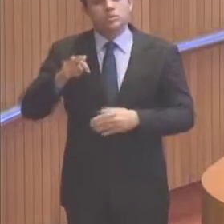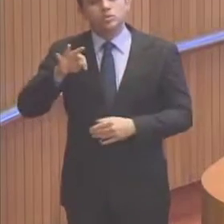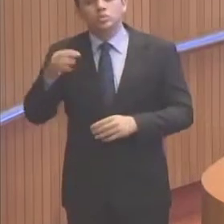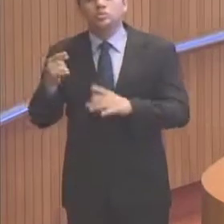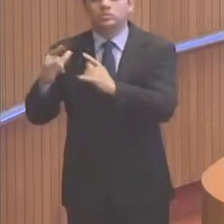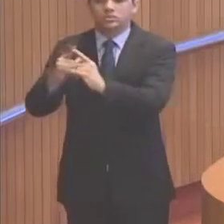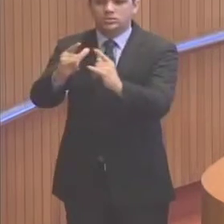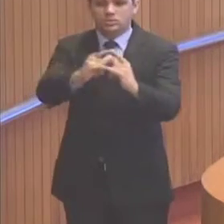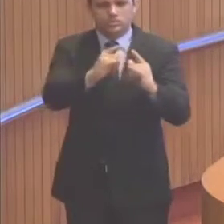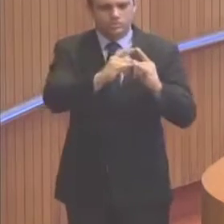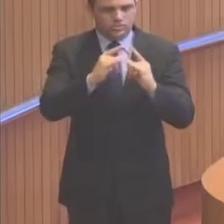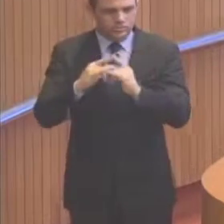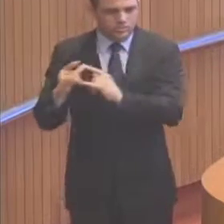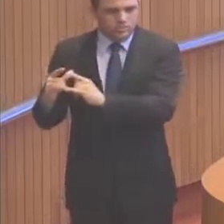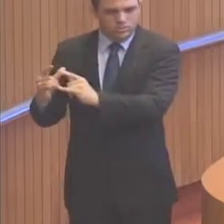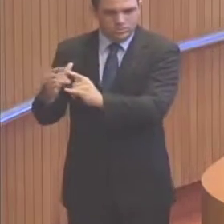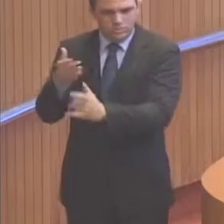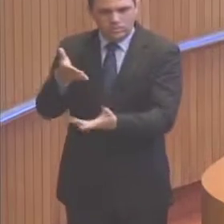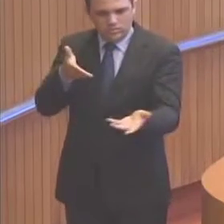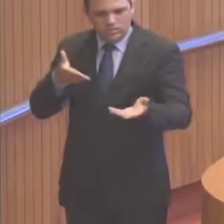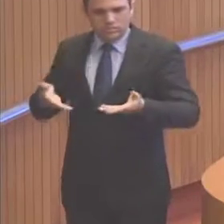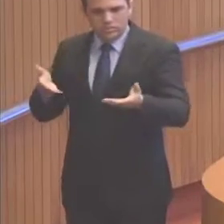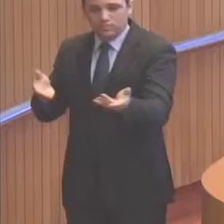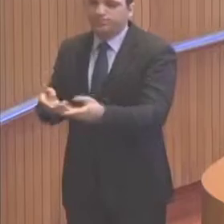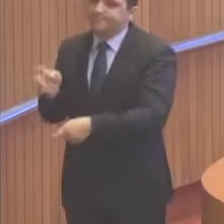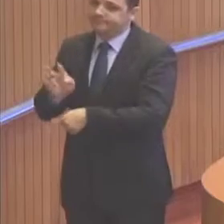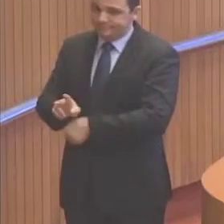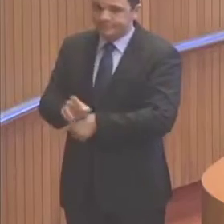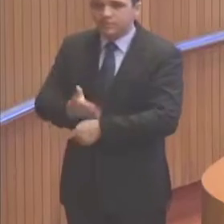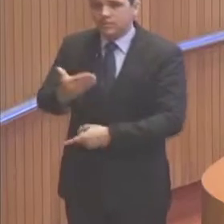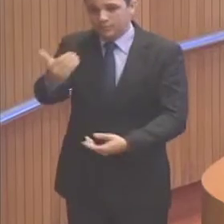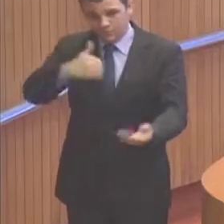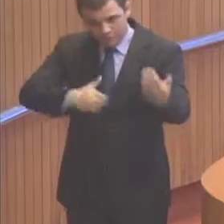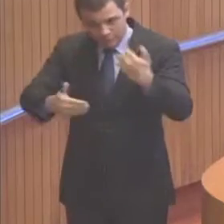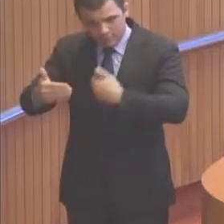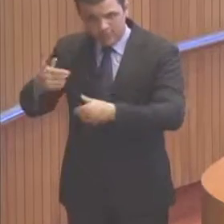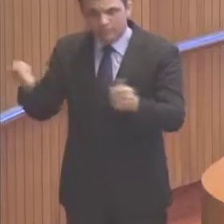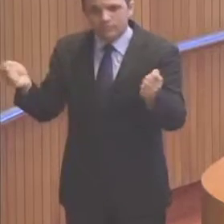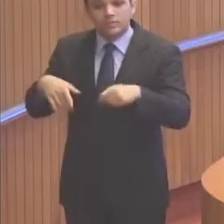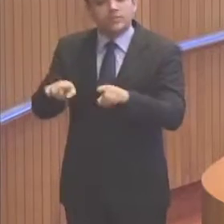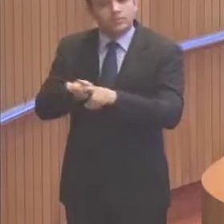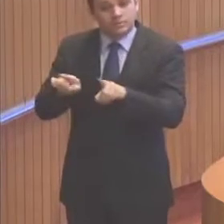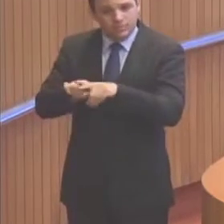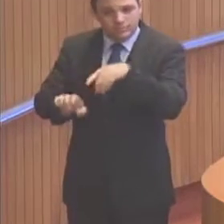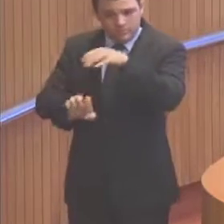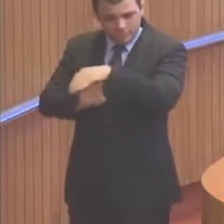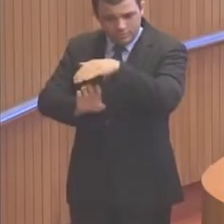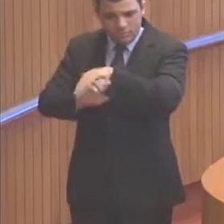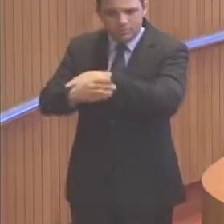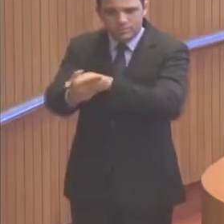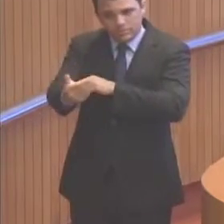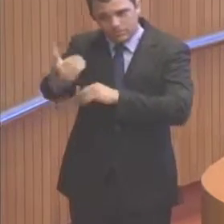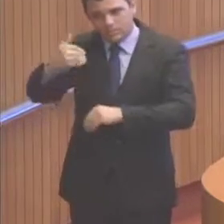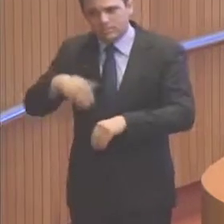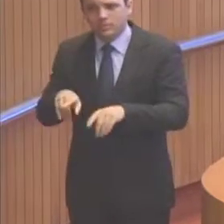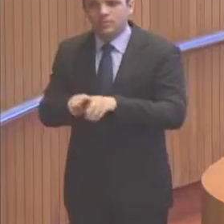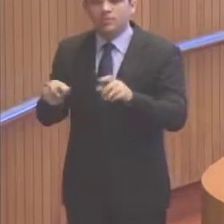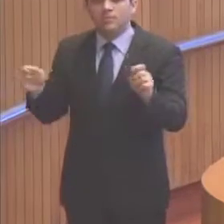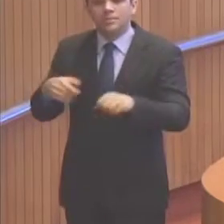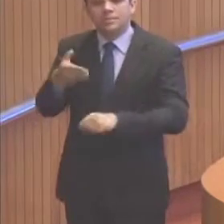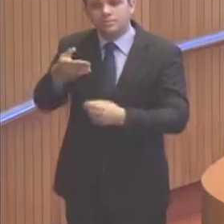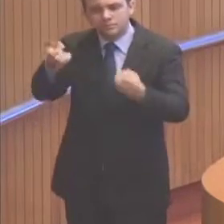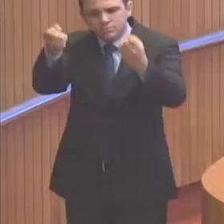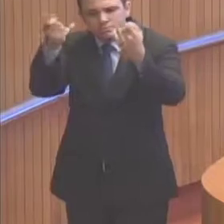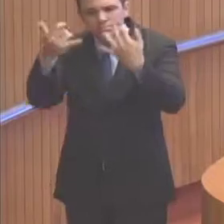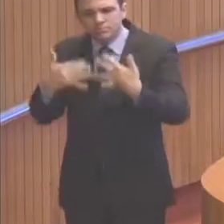instituições que serão convidadas compareçam, inclusive a empresa, para que ela tenha a oportunidade de